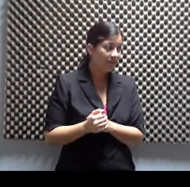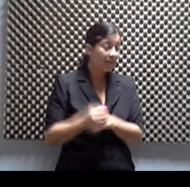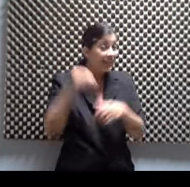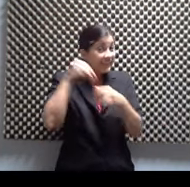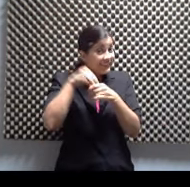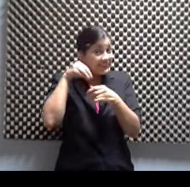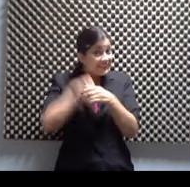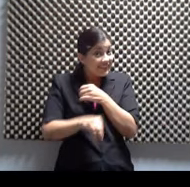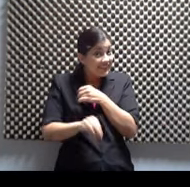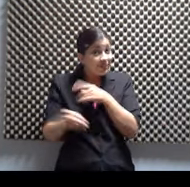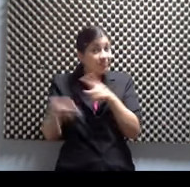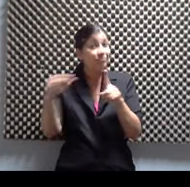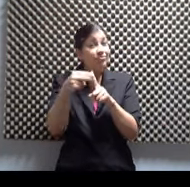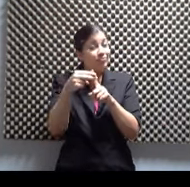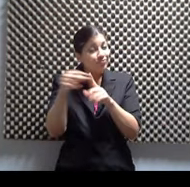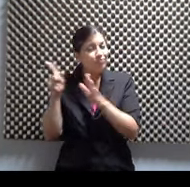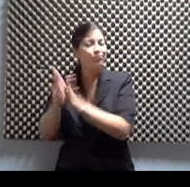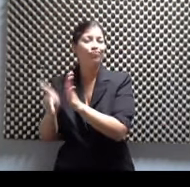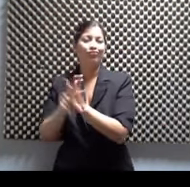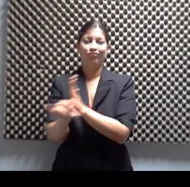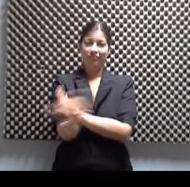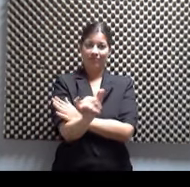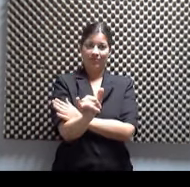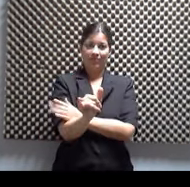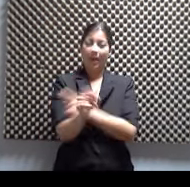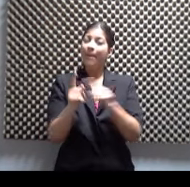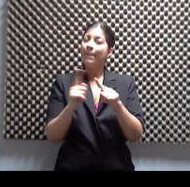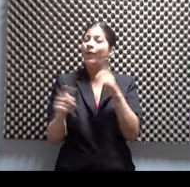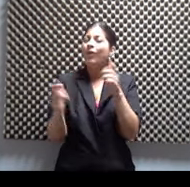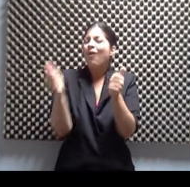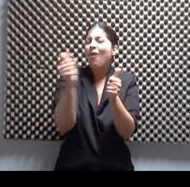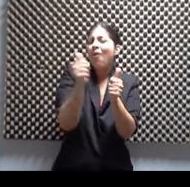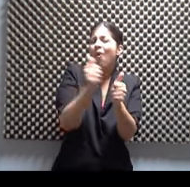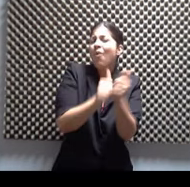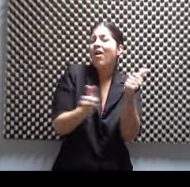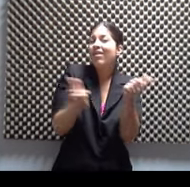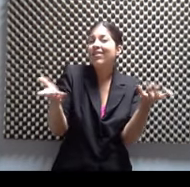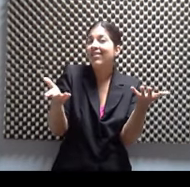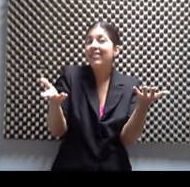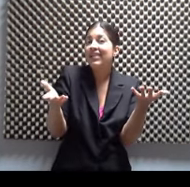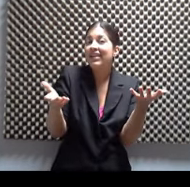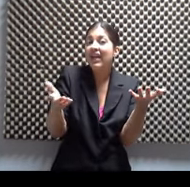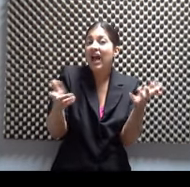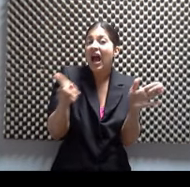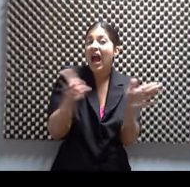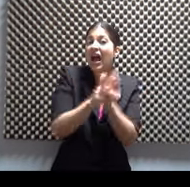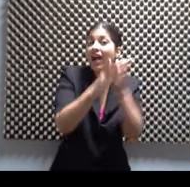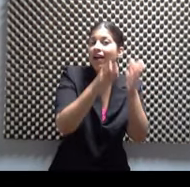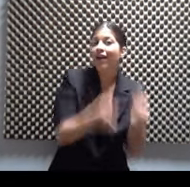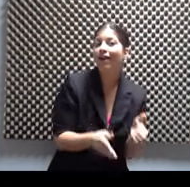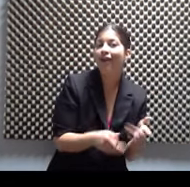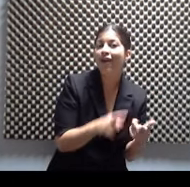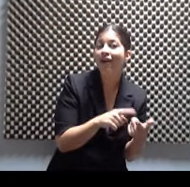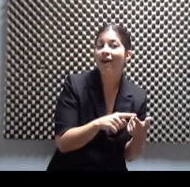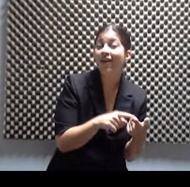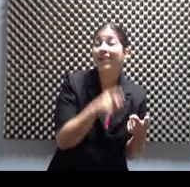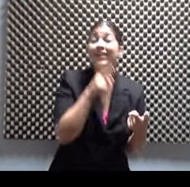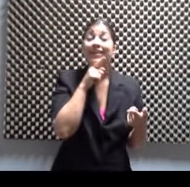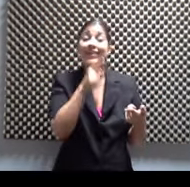mansión. ¿Cuál de los usos dichos envuelto es el asesino? Eso es lo que entonces el público va